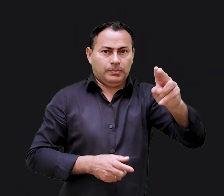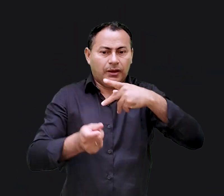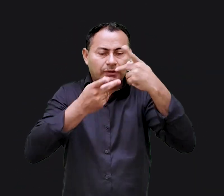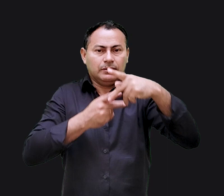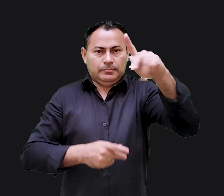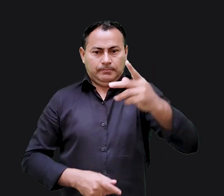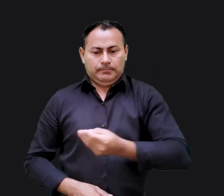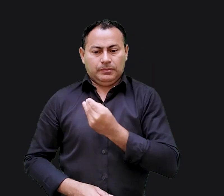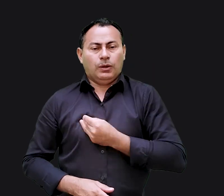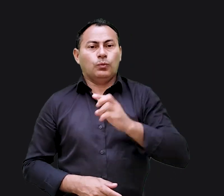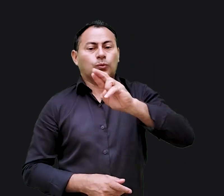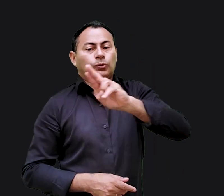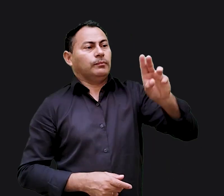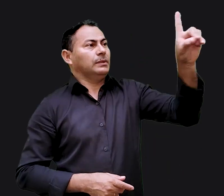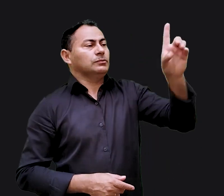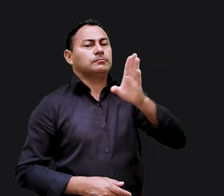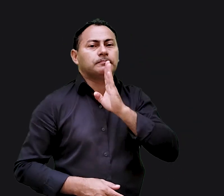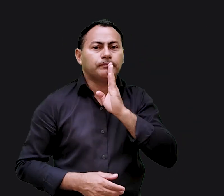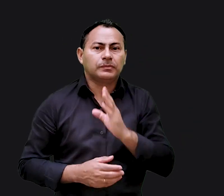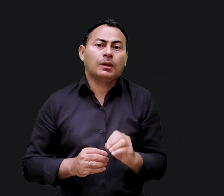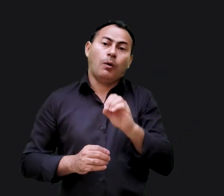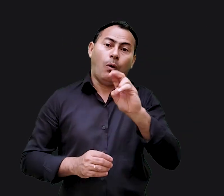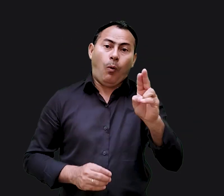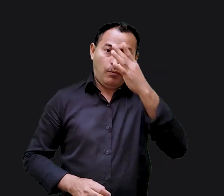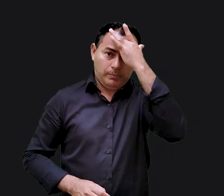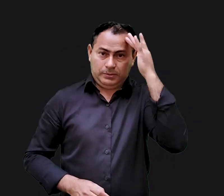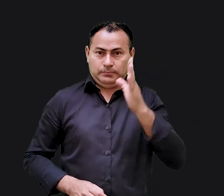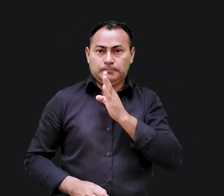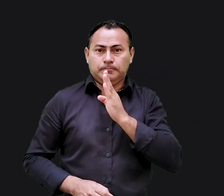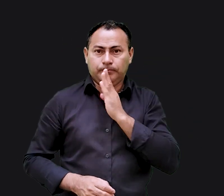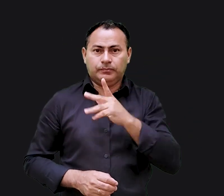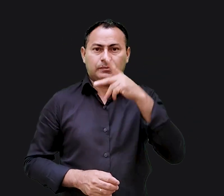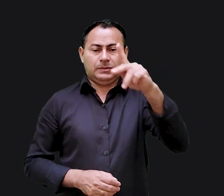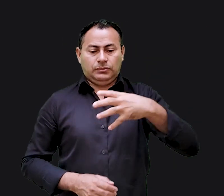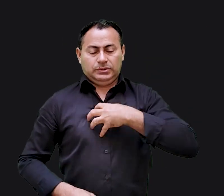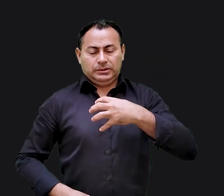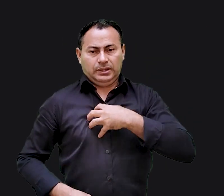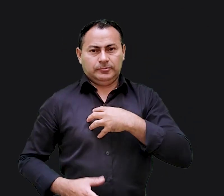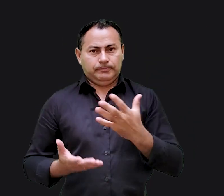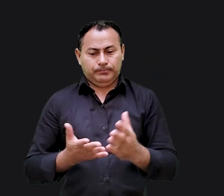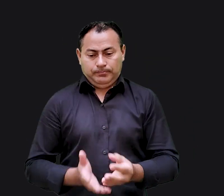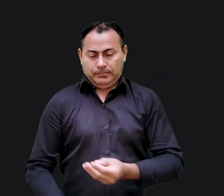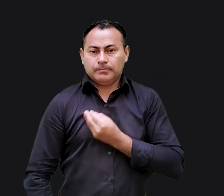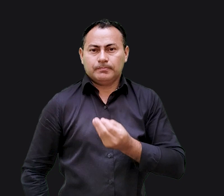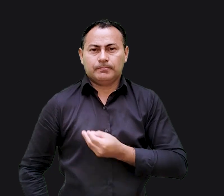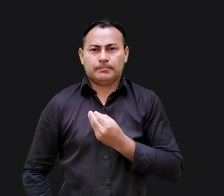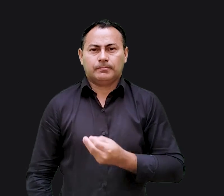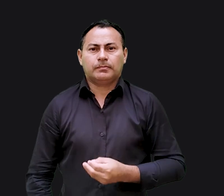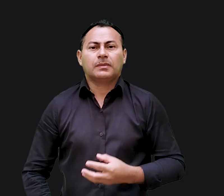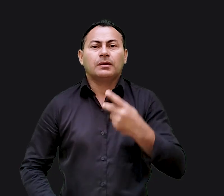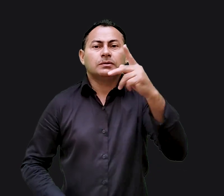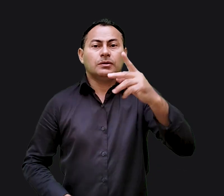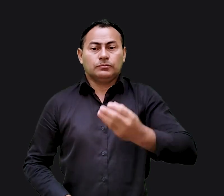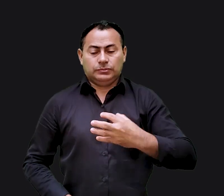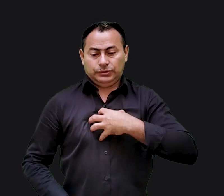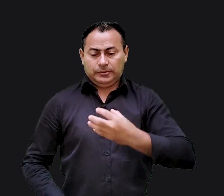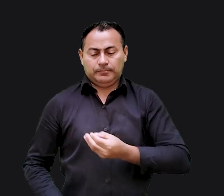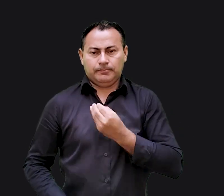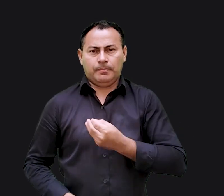pedindo que através da sua vida o nome de Deus seja conhecido ou que as pessoas conheçam através do seu jeito que vive, o seu jeito